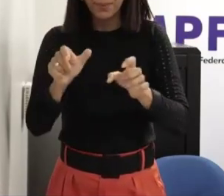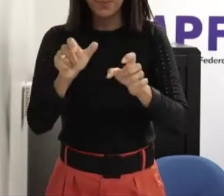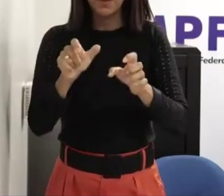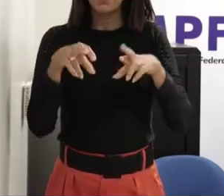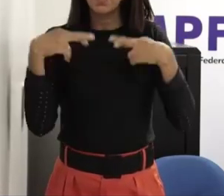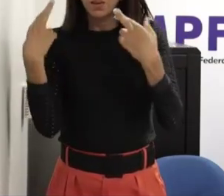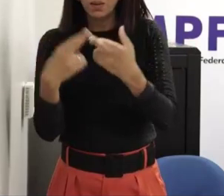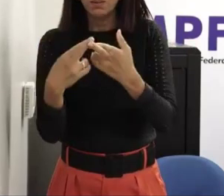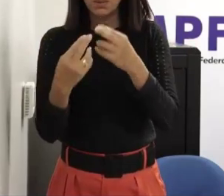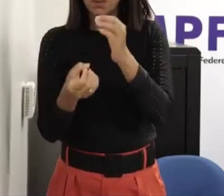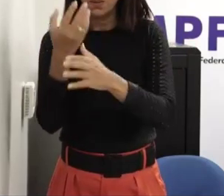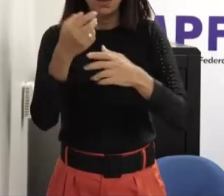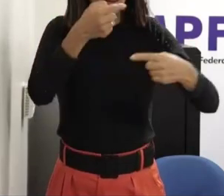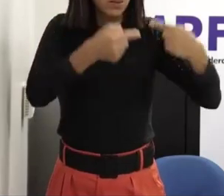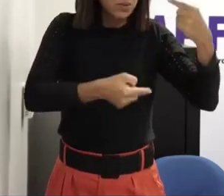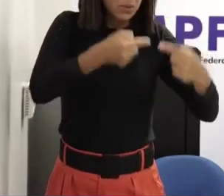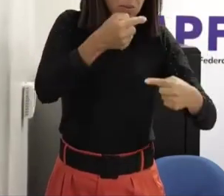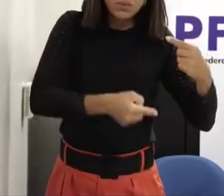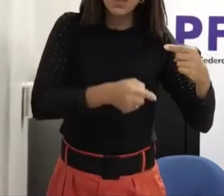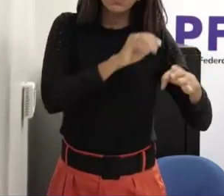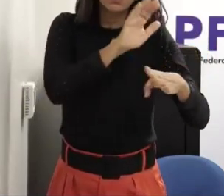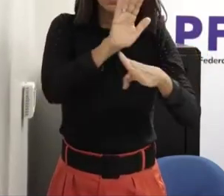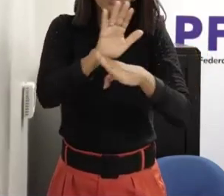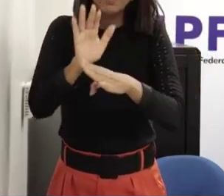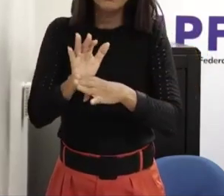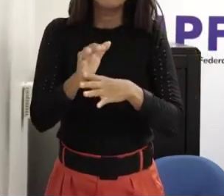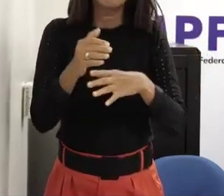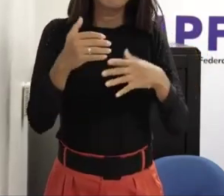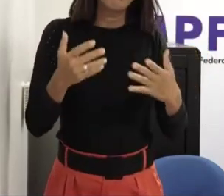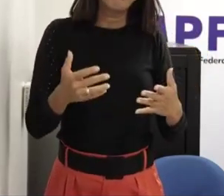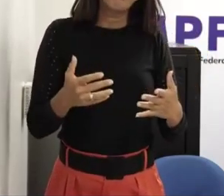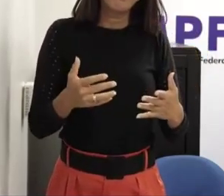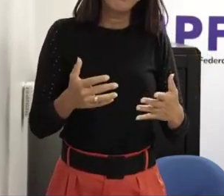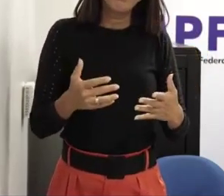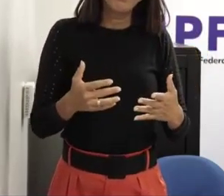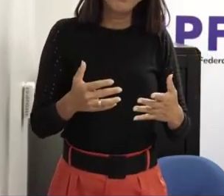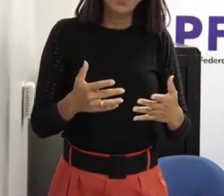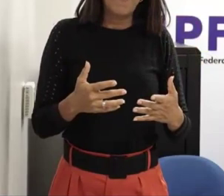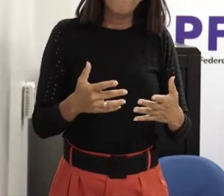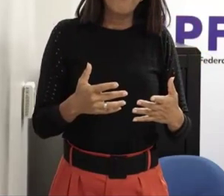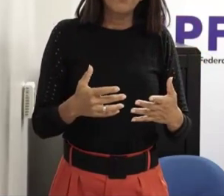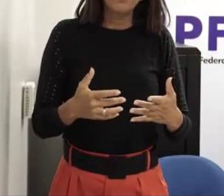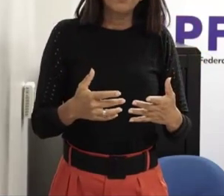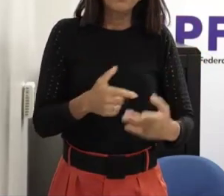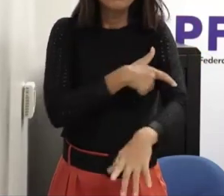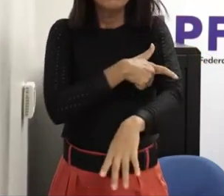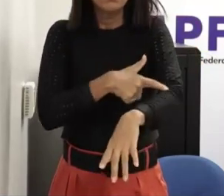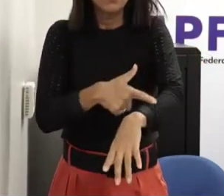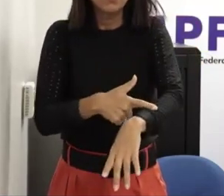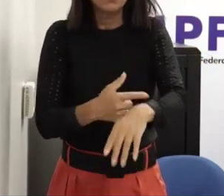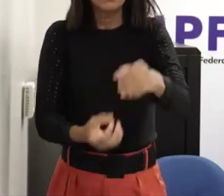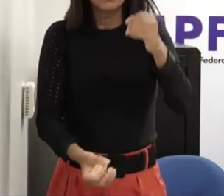tire o valor moral de os impeditivos morais que tem pra criar algo produtivo é